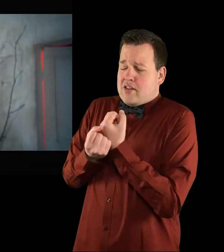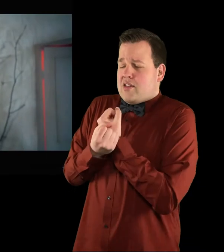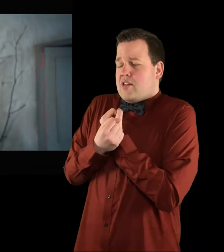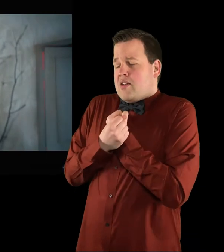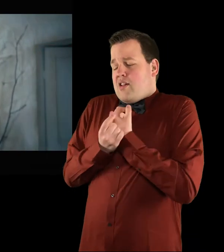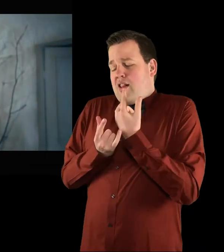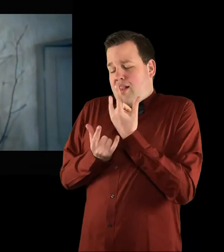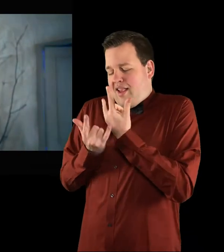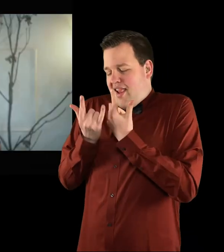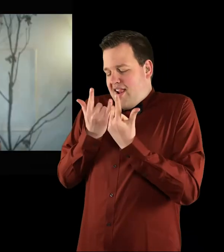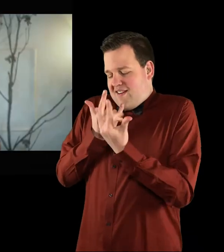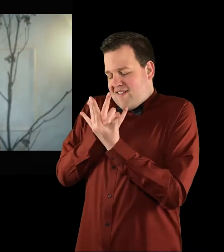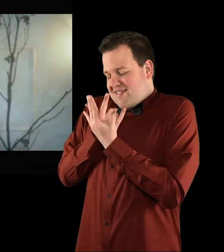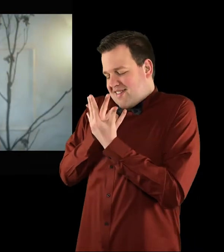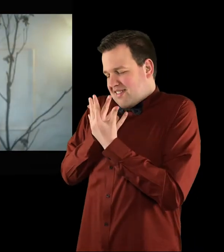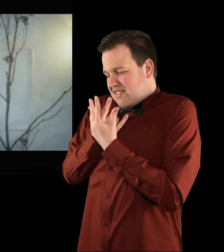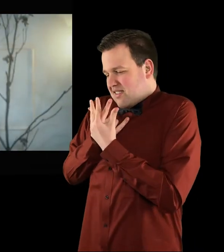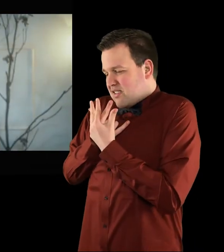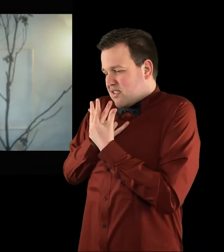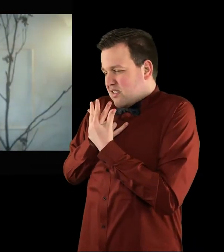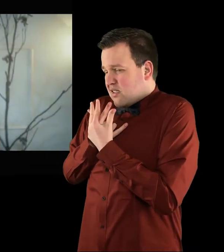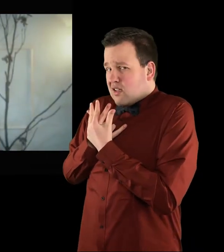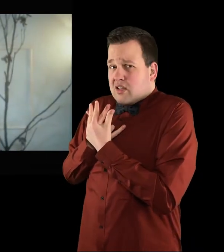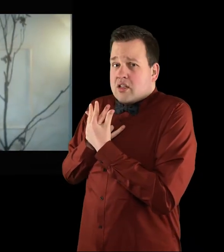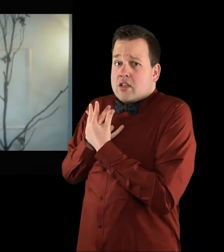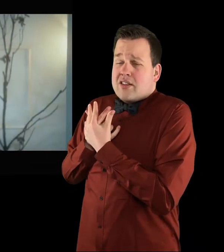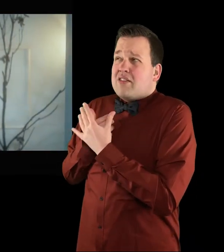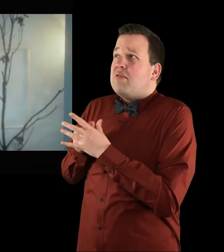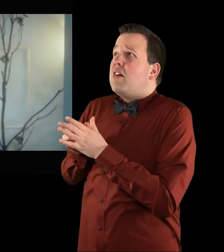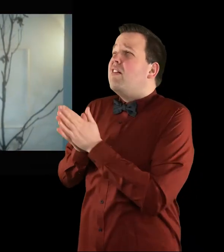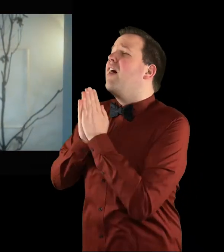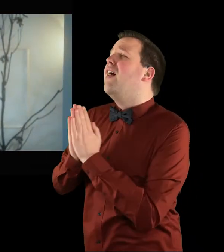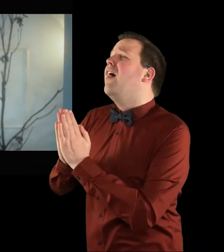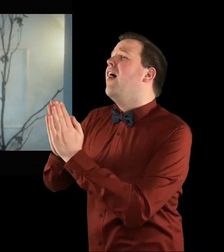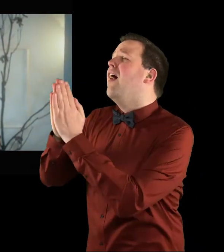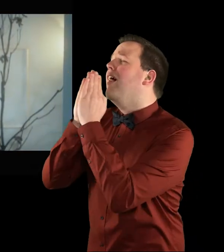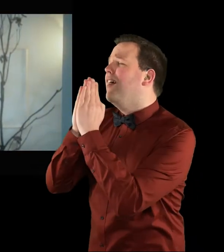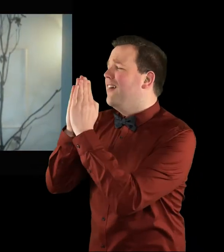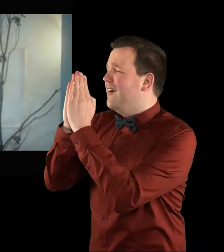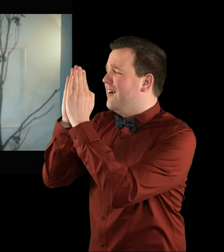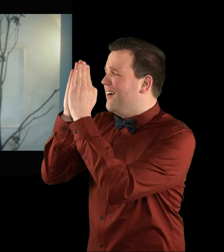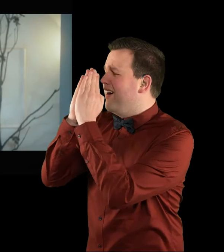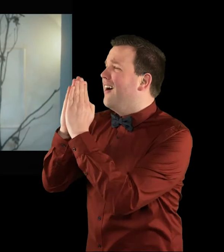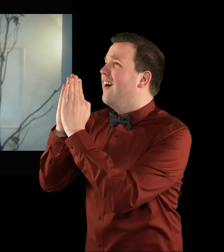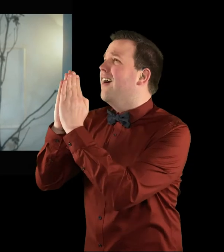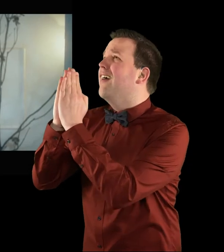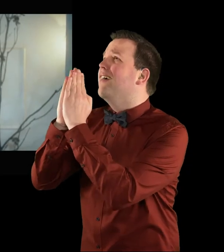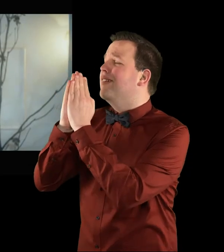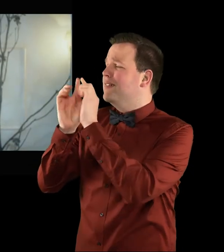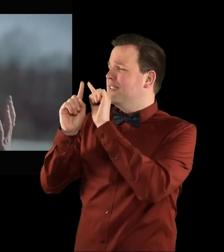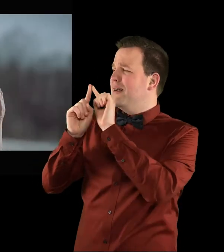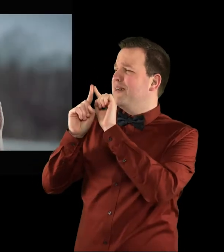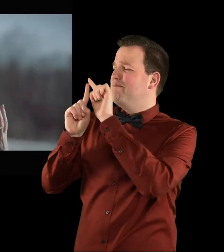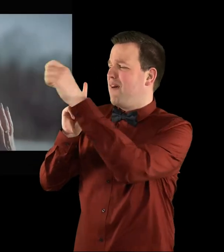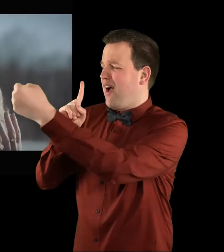doje shumë Zotë i nuk ma faljë Bota mbi